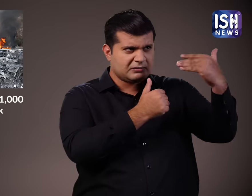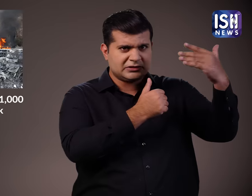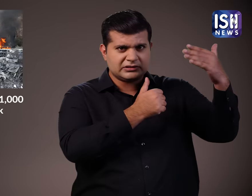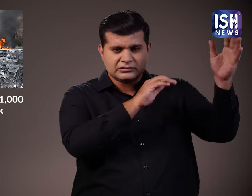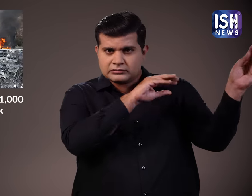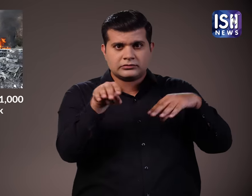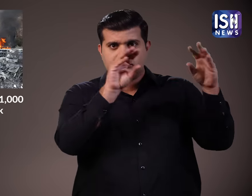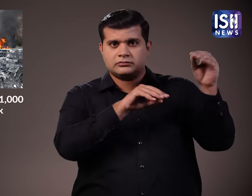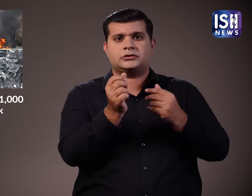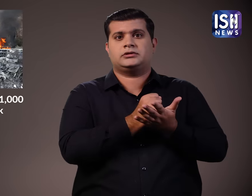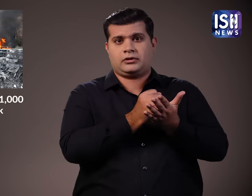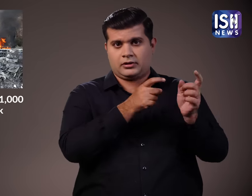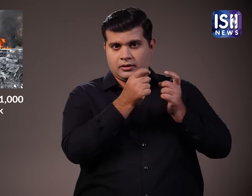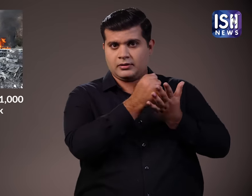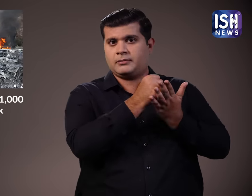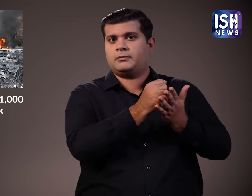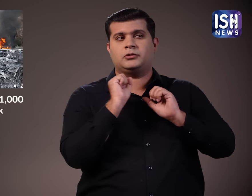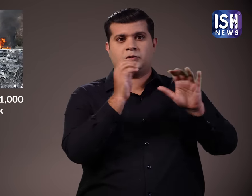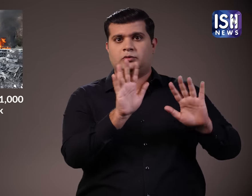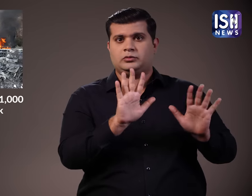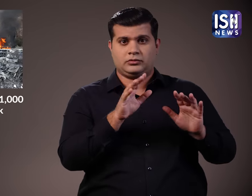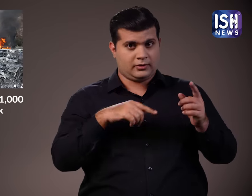भारत सरकार जल्द ही उन्हें निकालने की कोशिश करेगी